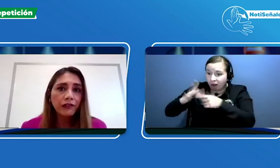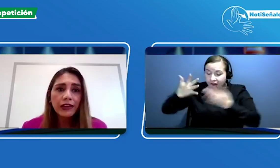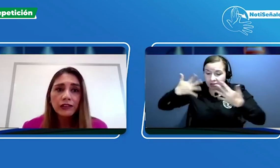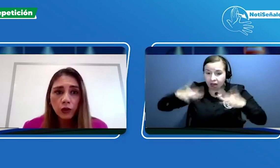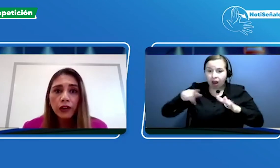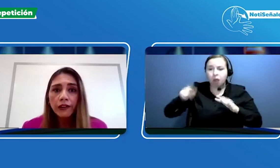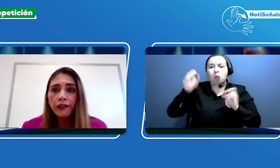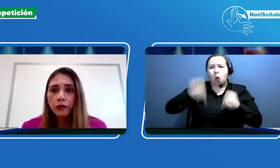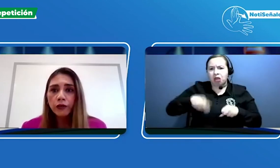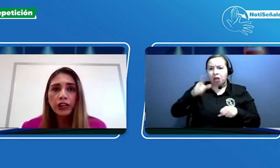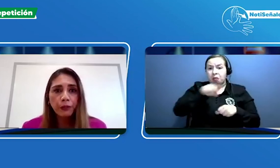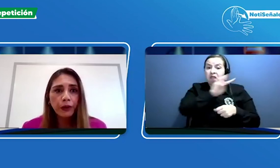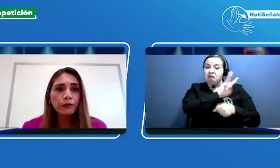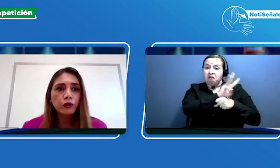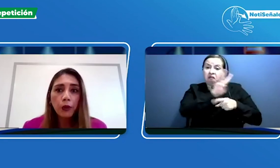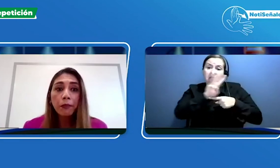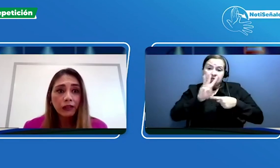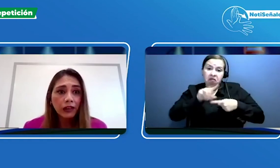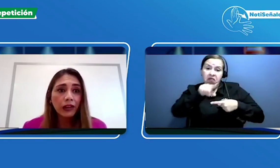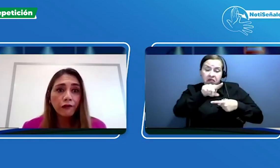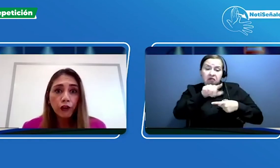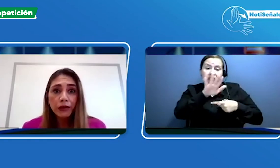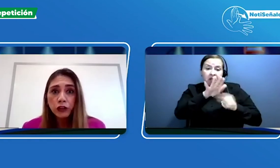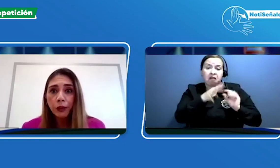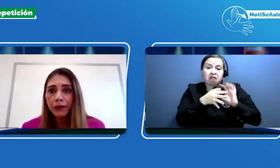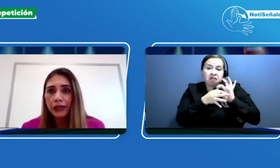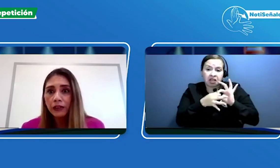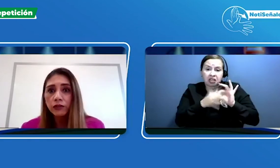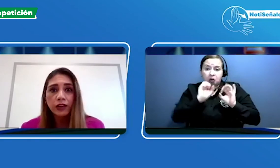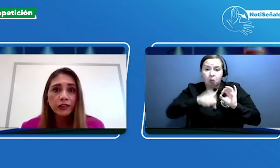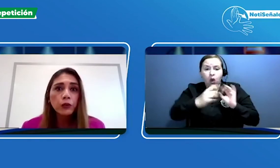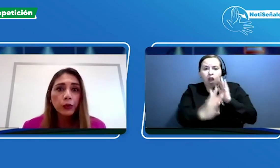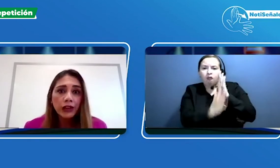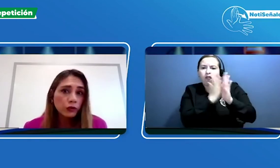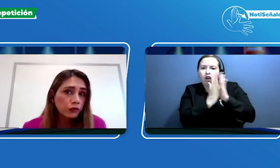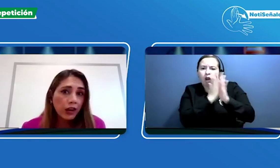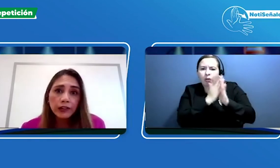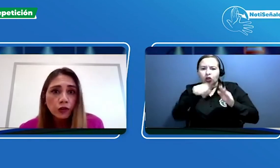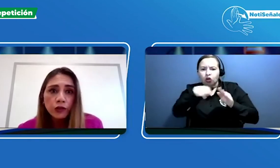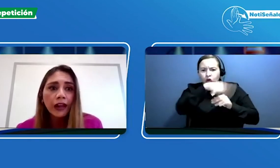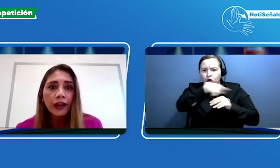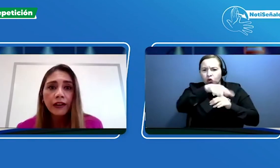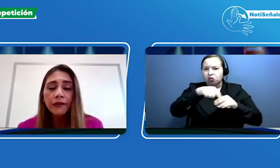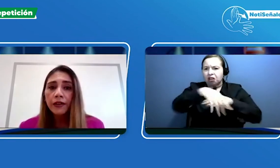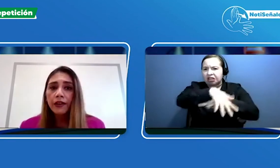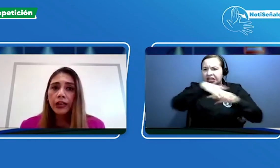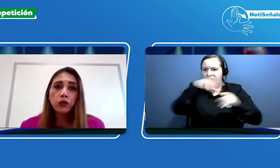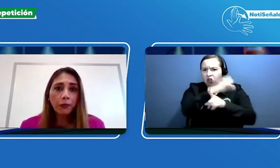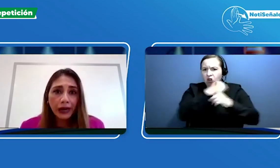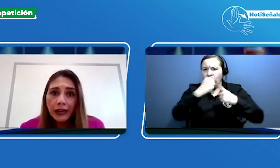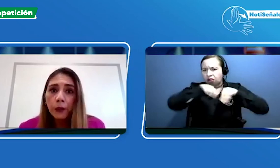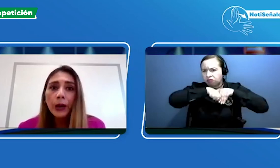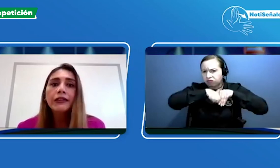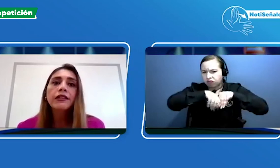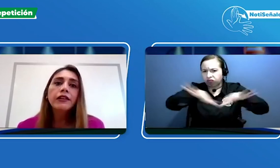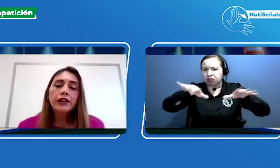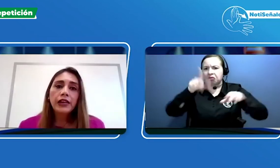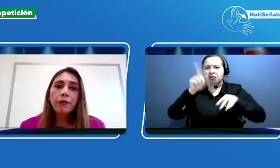Penascol, donde les podemos compartir la información para que ustedes en sus redes sociales los tengan en su página web y